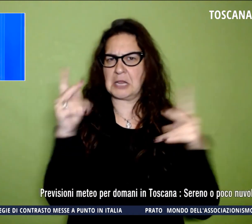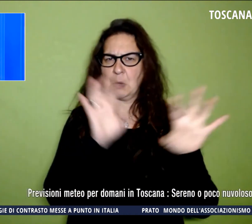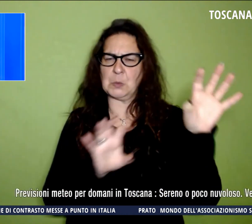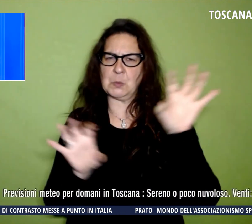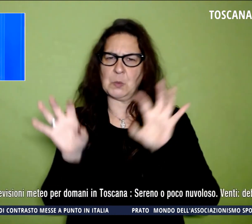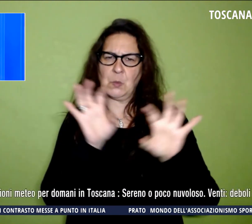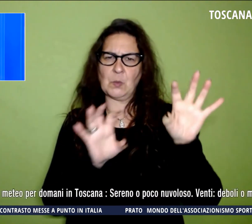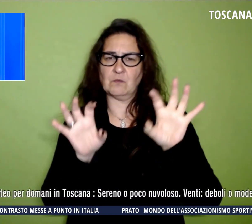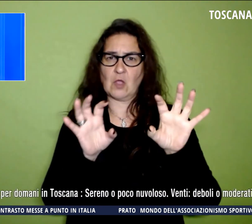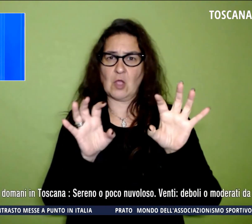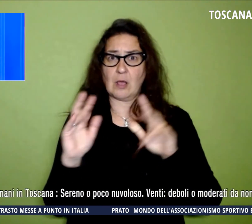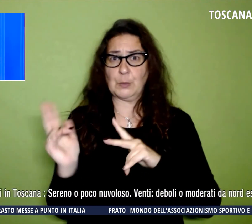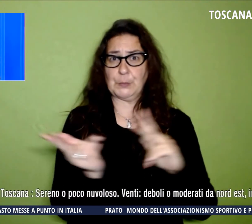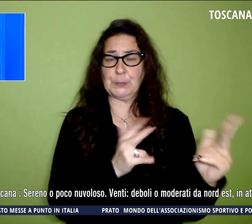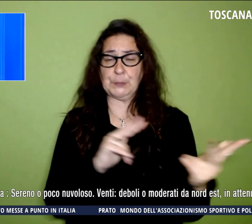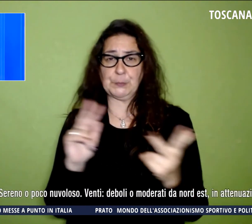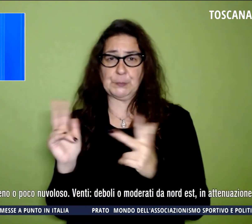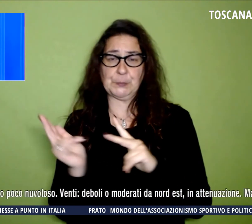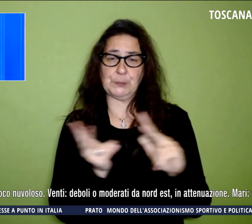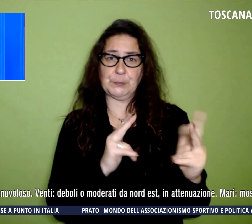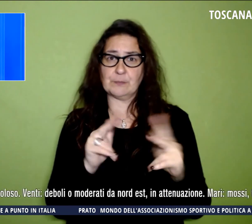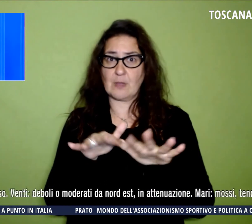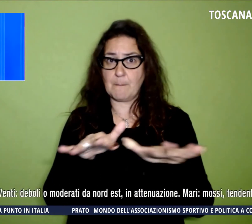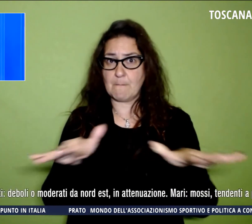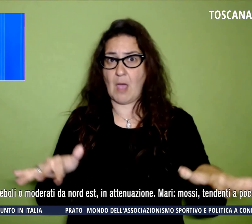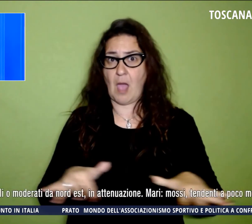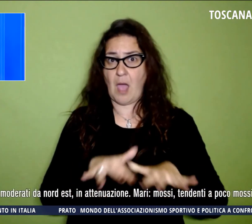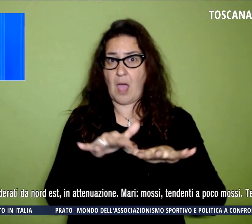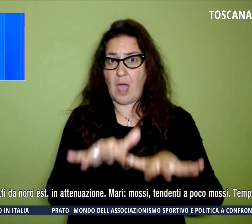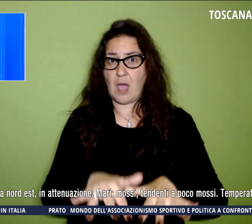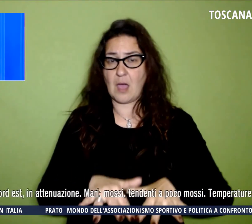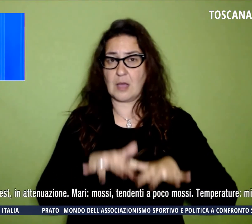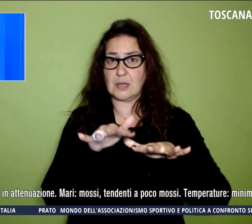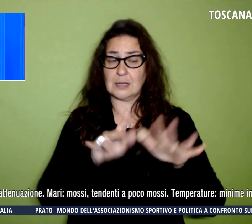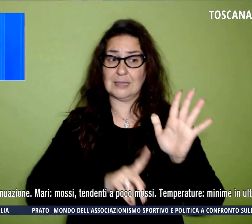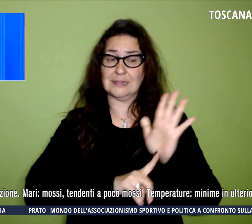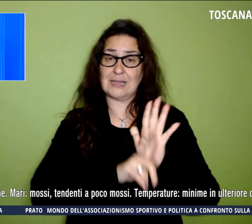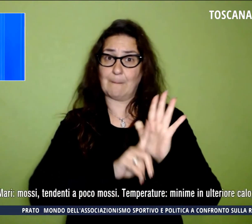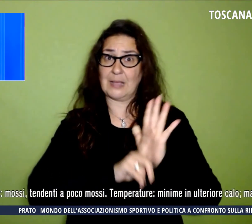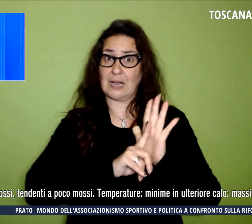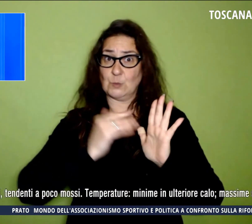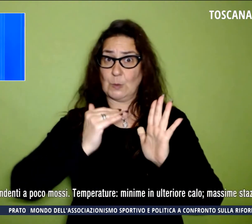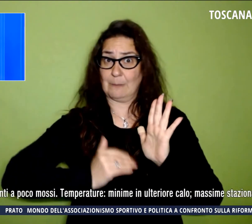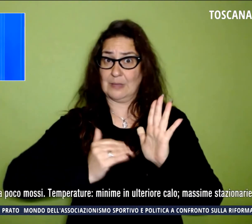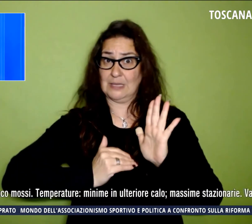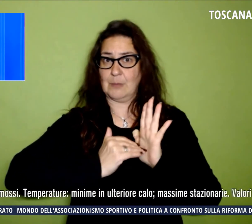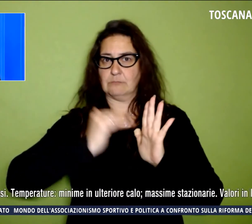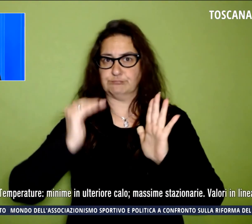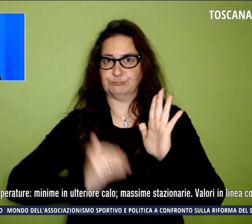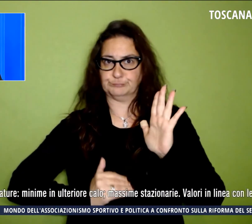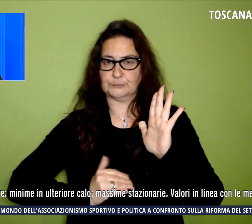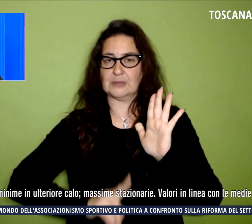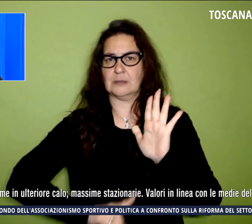venti deboli, i mari trammossi e poco mossi e le temperature minime in calo massime